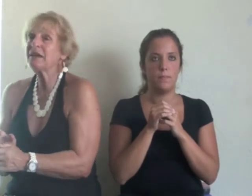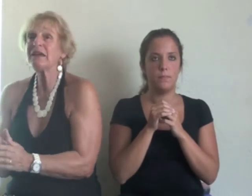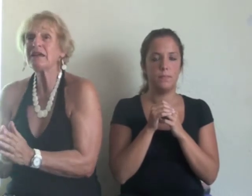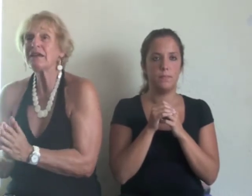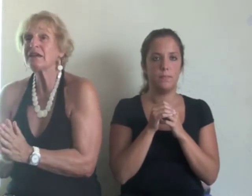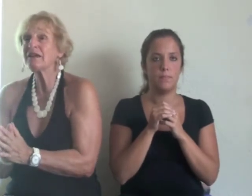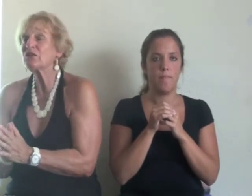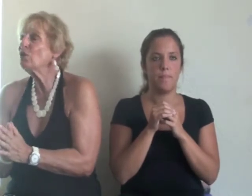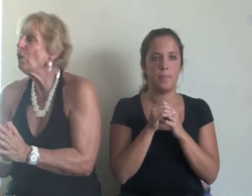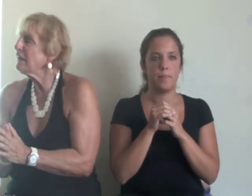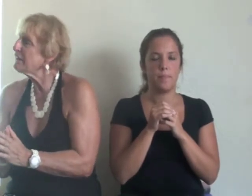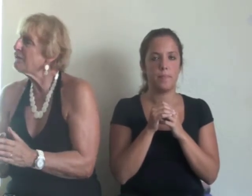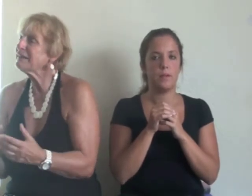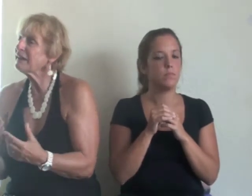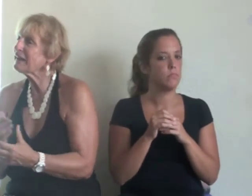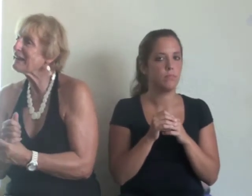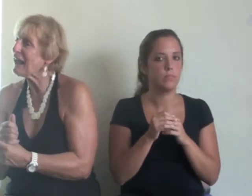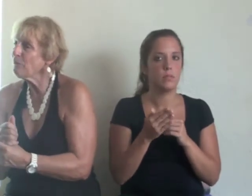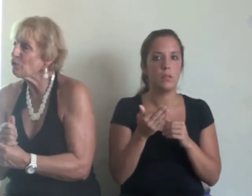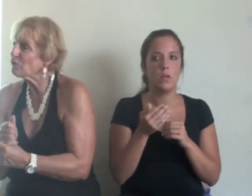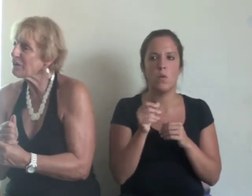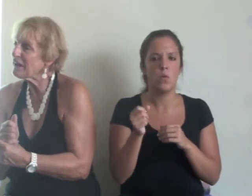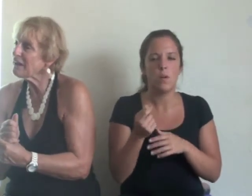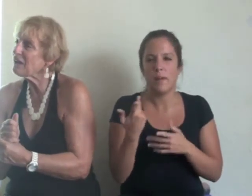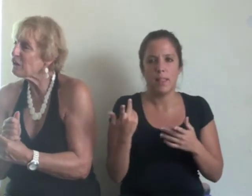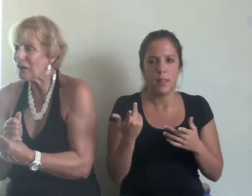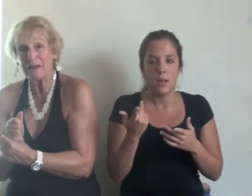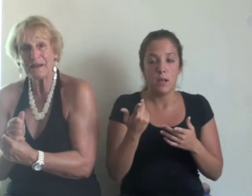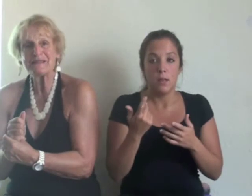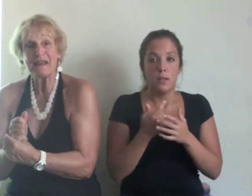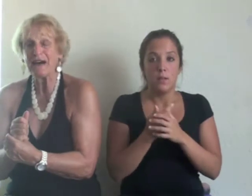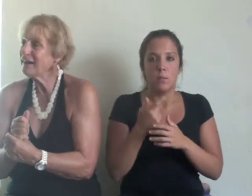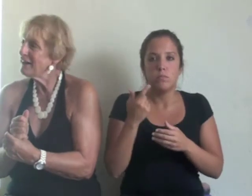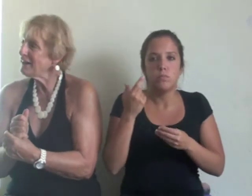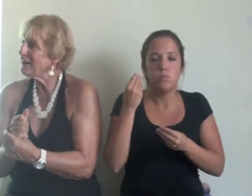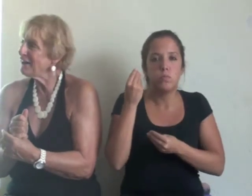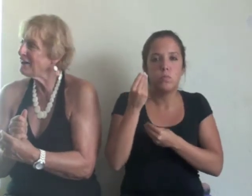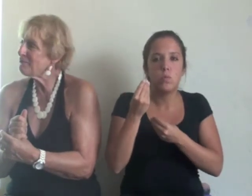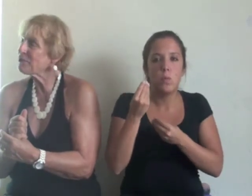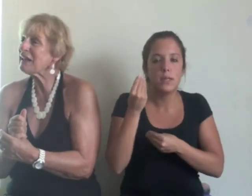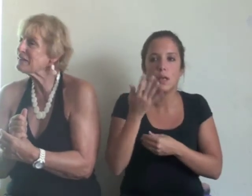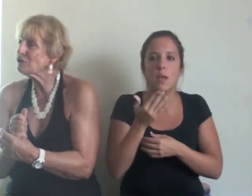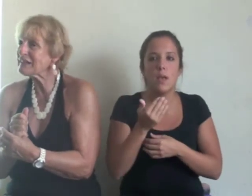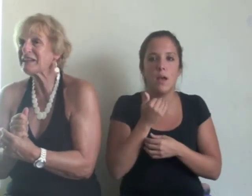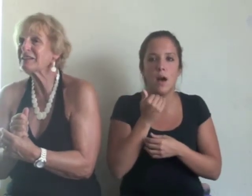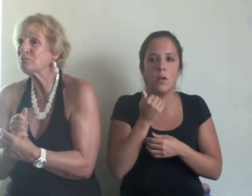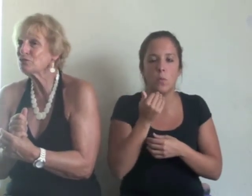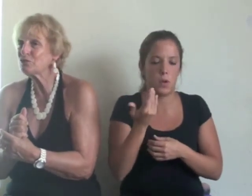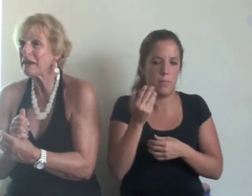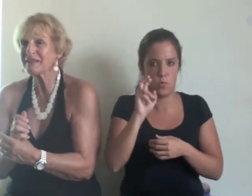Y no hace falta que creamos que sea, porque las otras digitoculturas